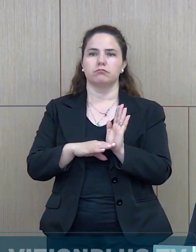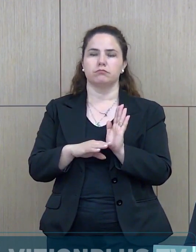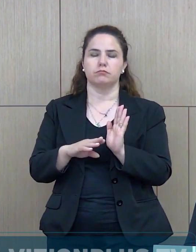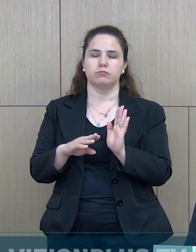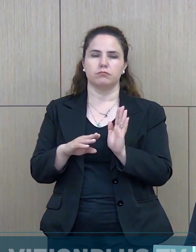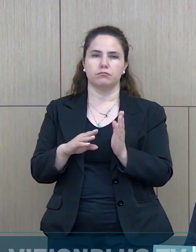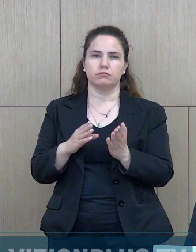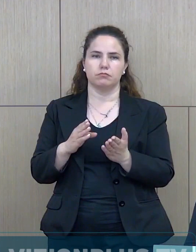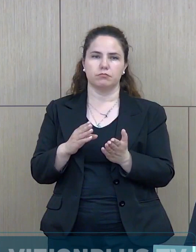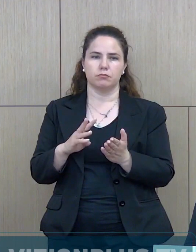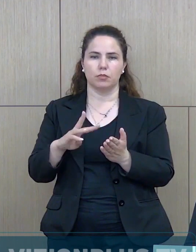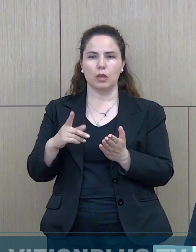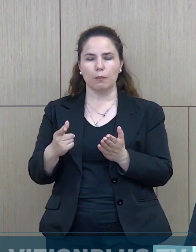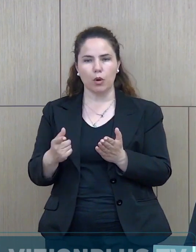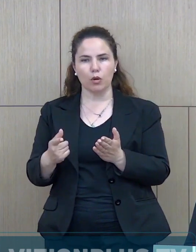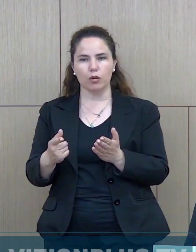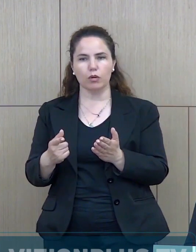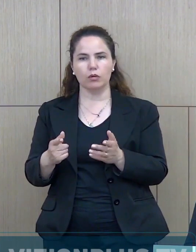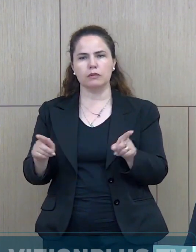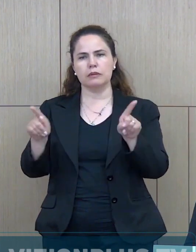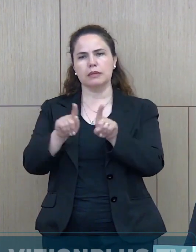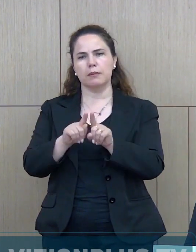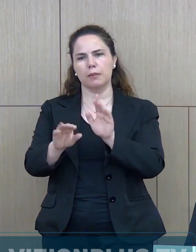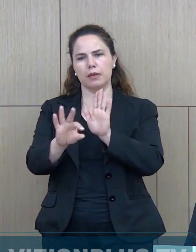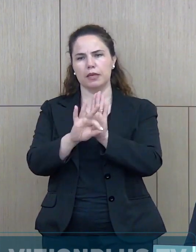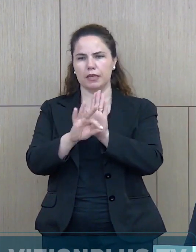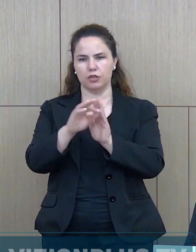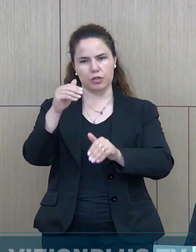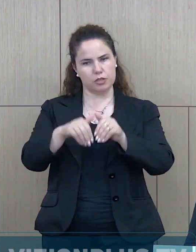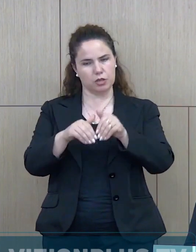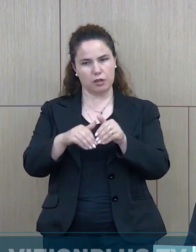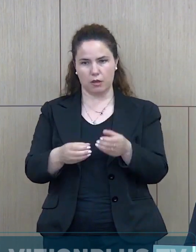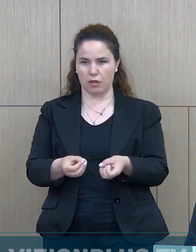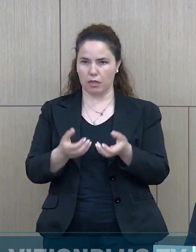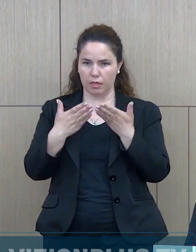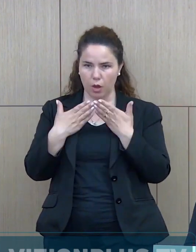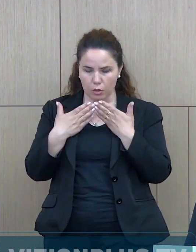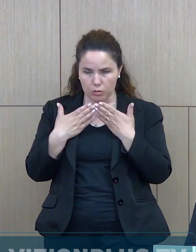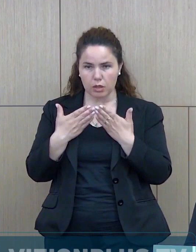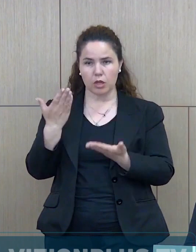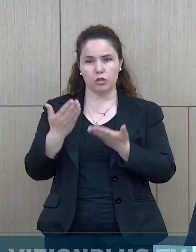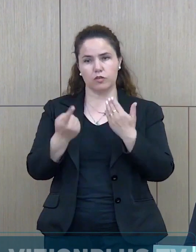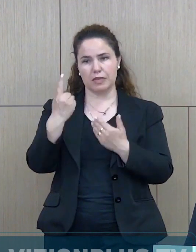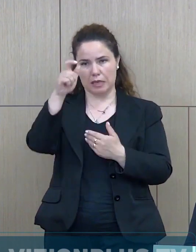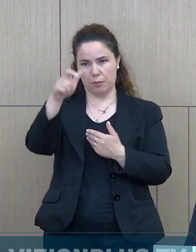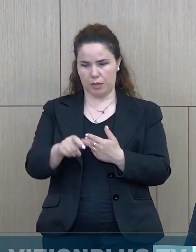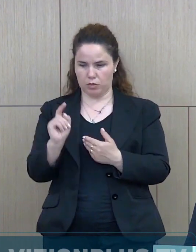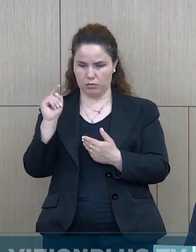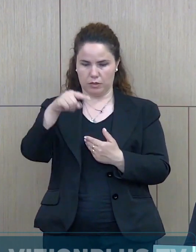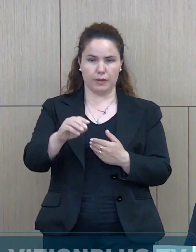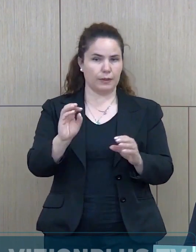por në përpullëtje me paracitjene të kodit zjador, po emërojmë, ose kemi emëruar në mjërë të temi,